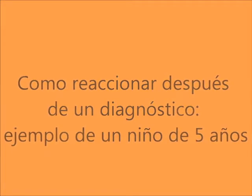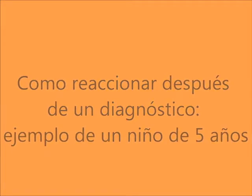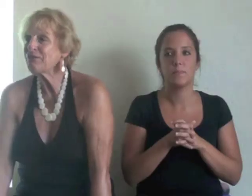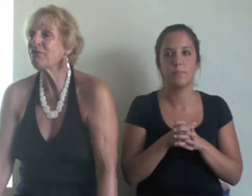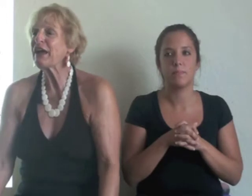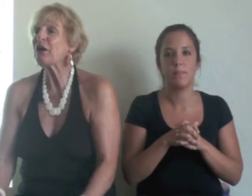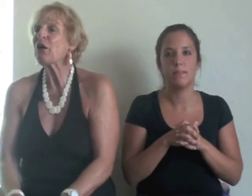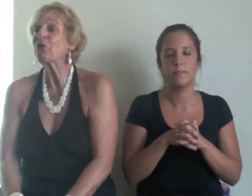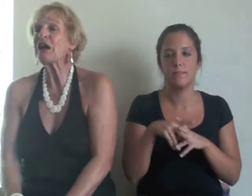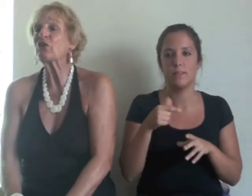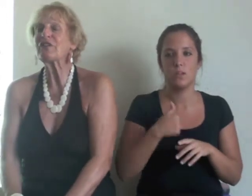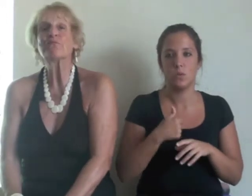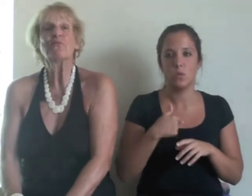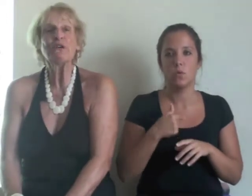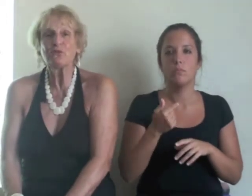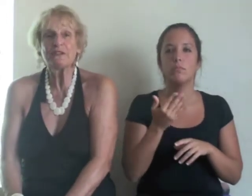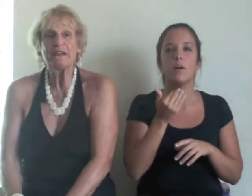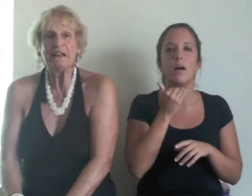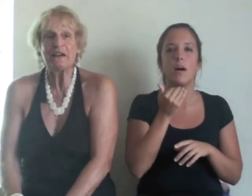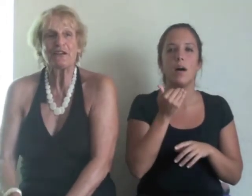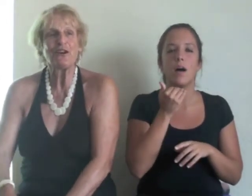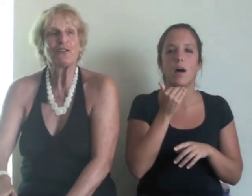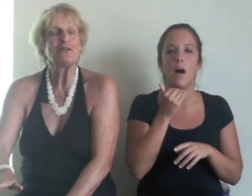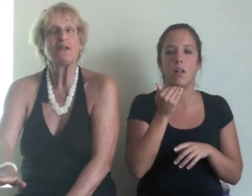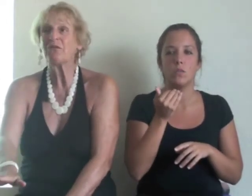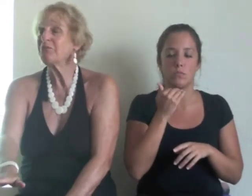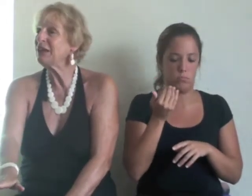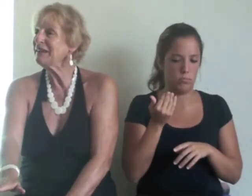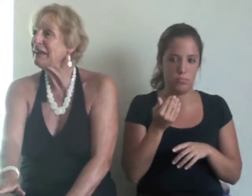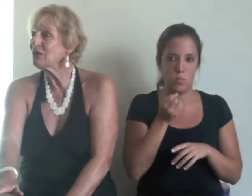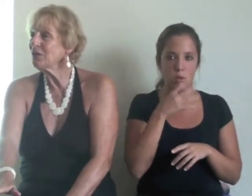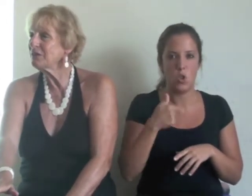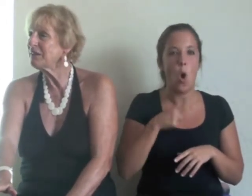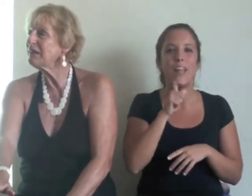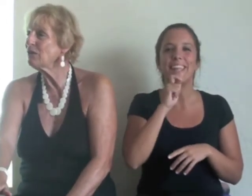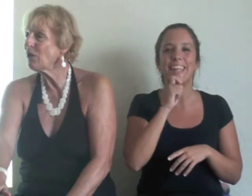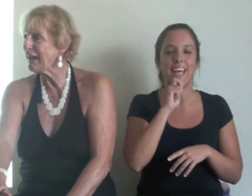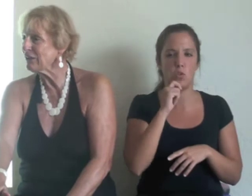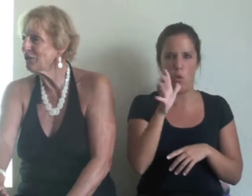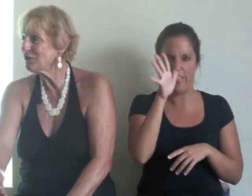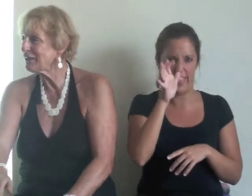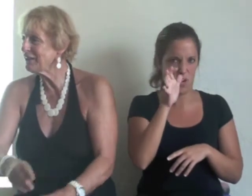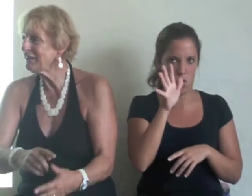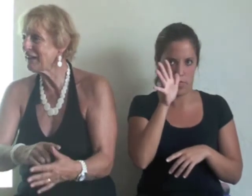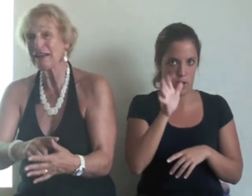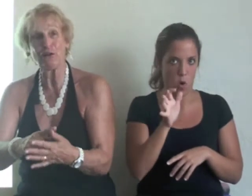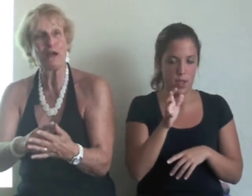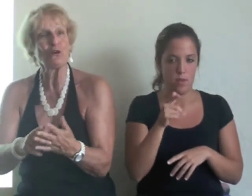Fue una cosa muy útil con mi nieto de 5 años, hice el juego